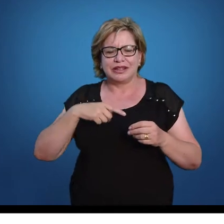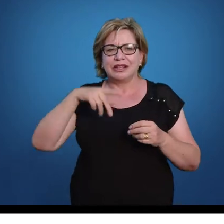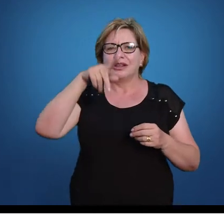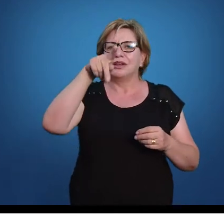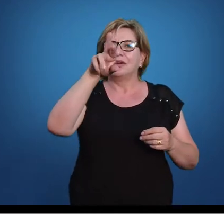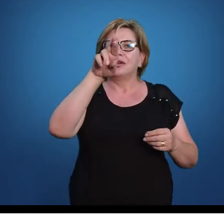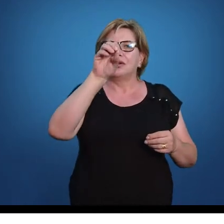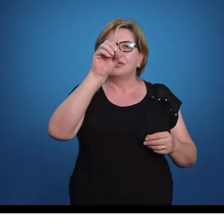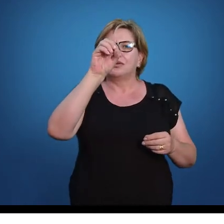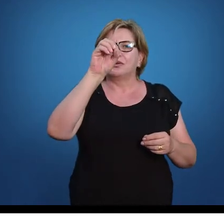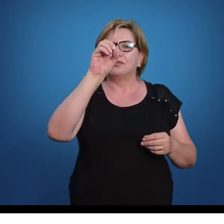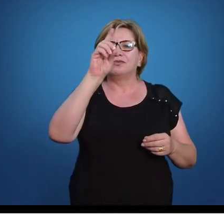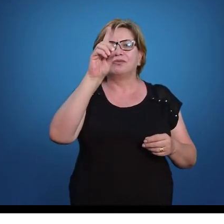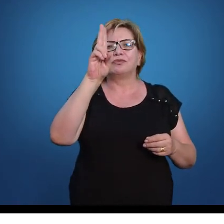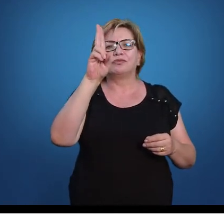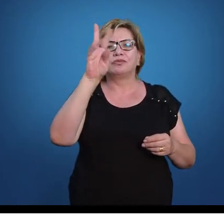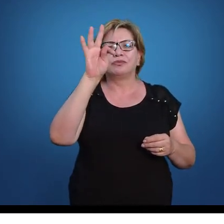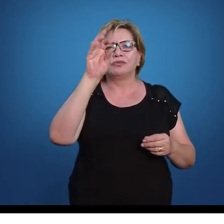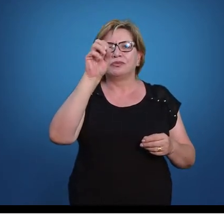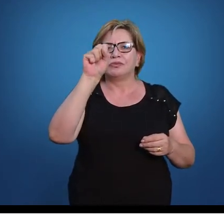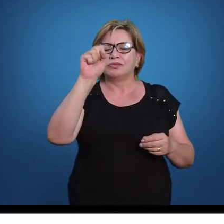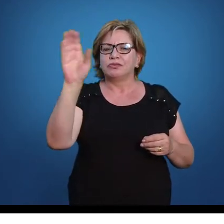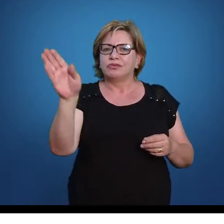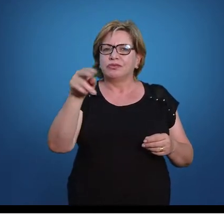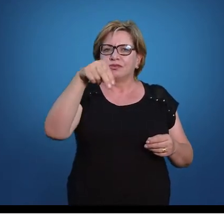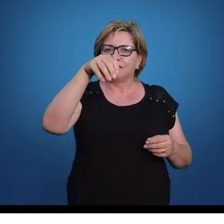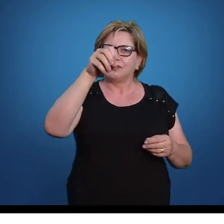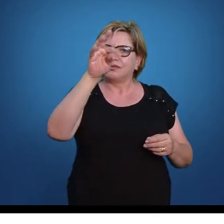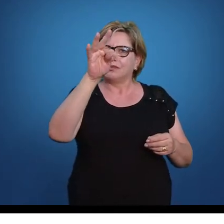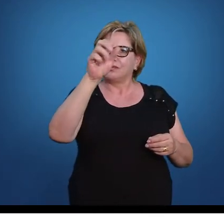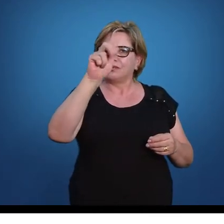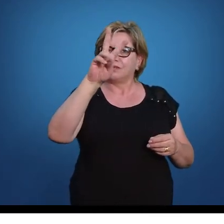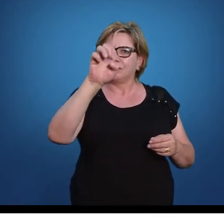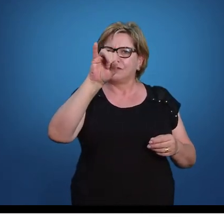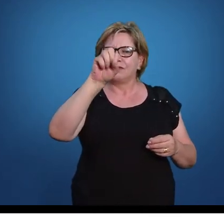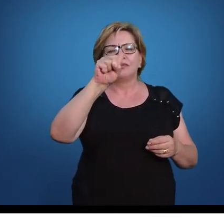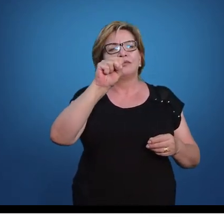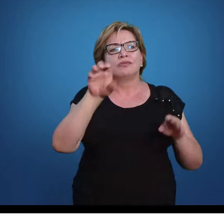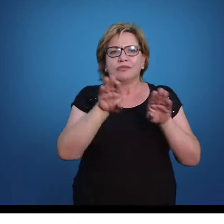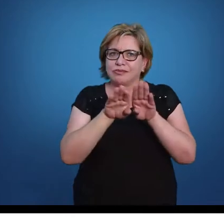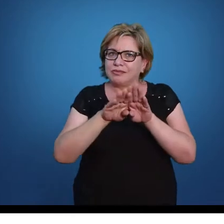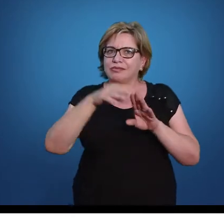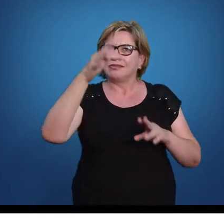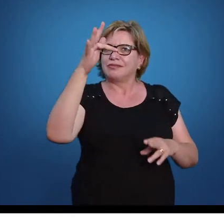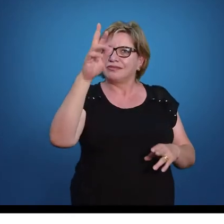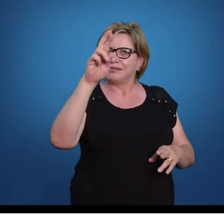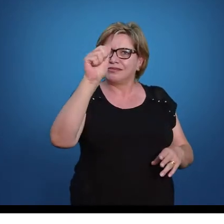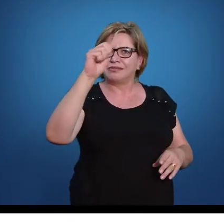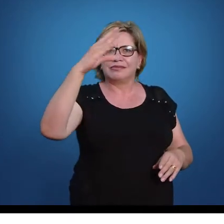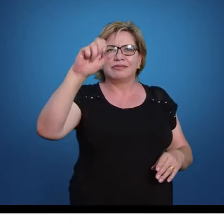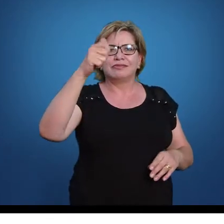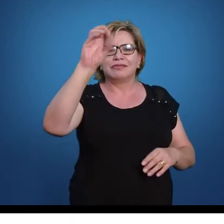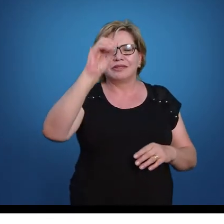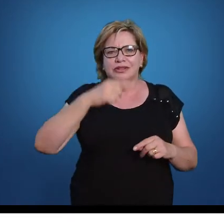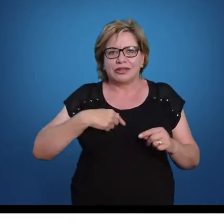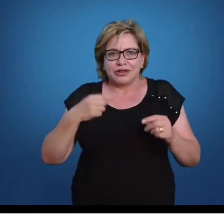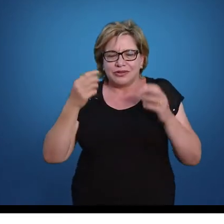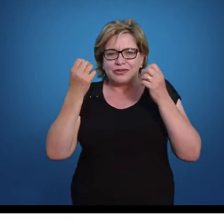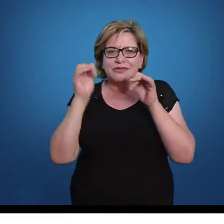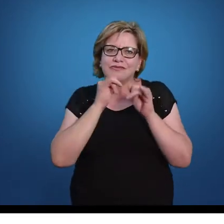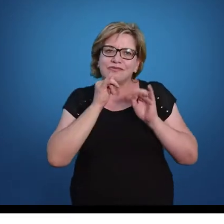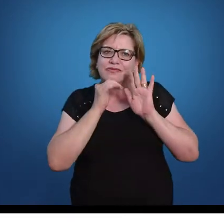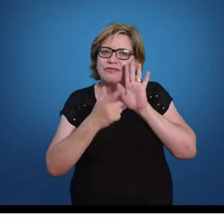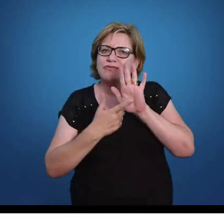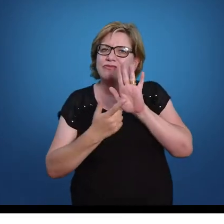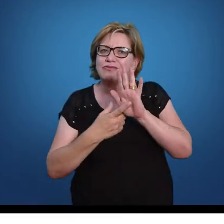notáveis e frações. Para essa unidade eu escolhi um exemplo, para vocês terem uma noção direta, mais rápida, mais breve,